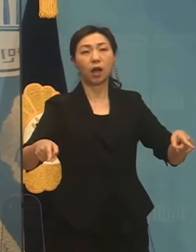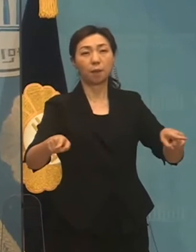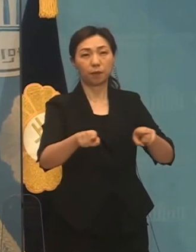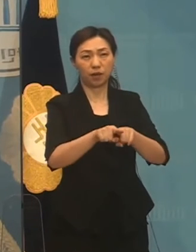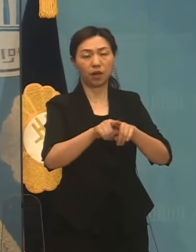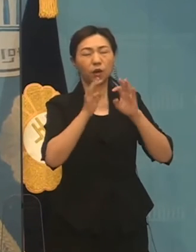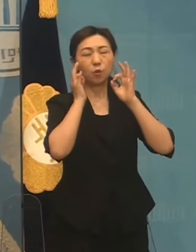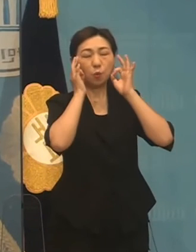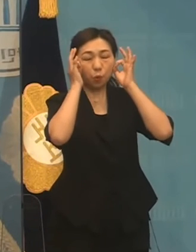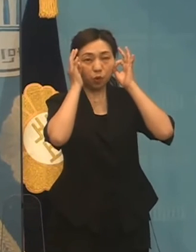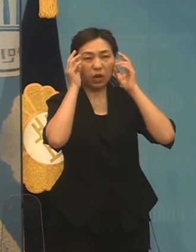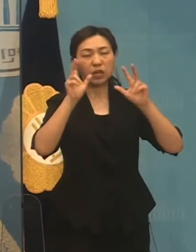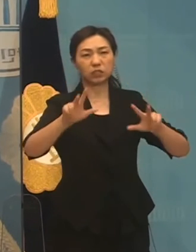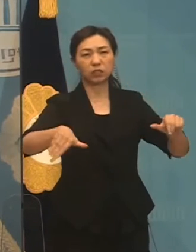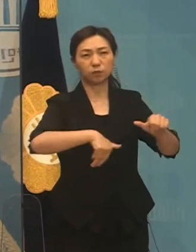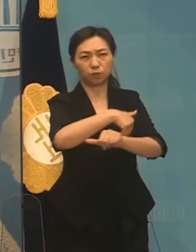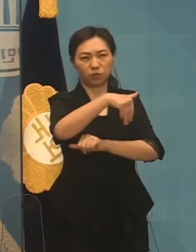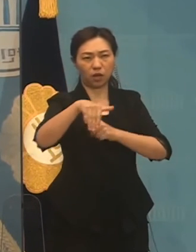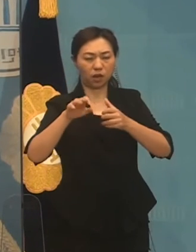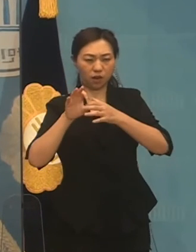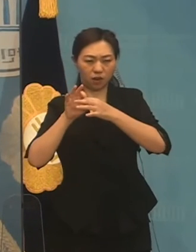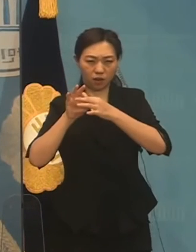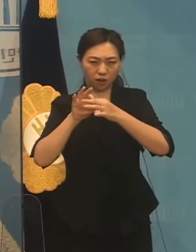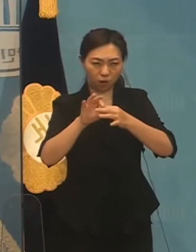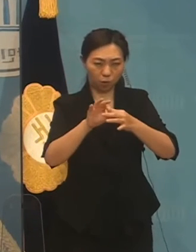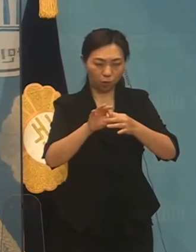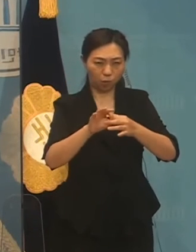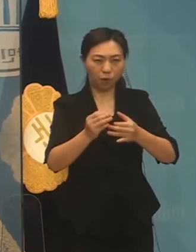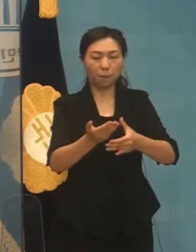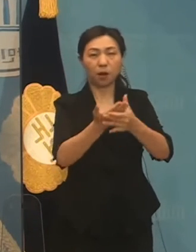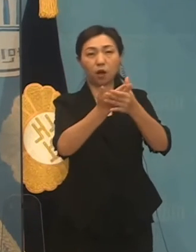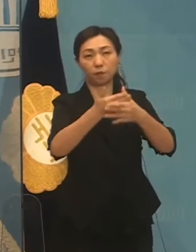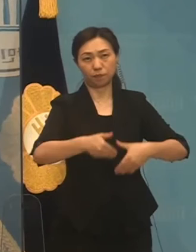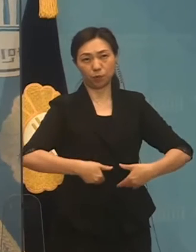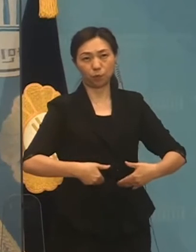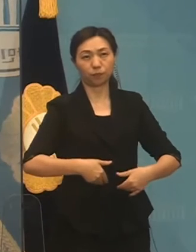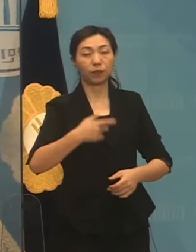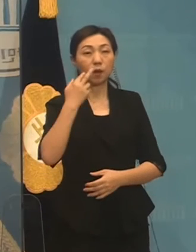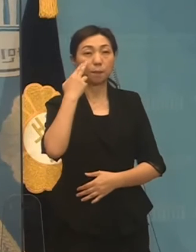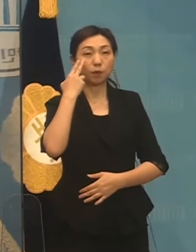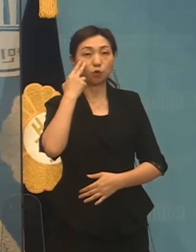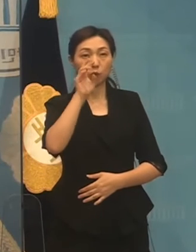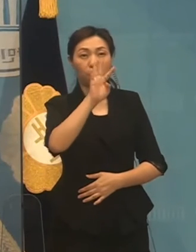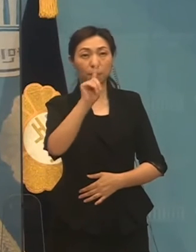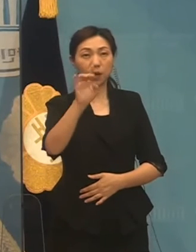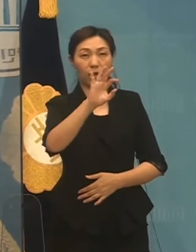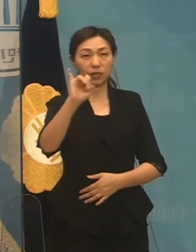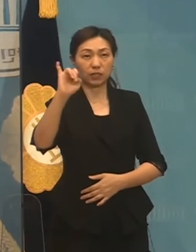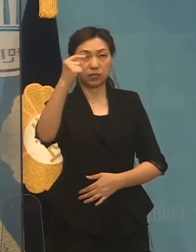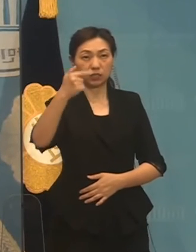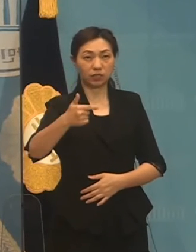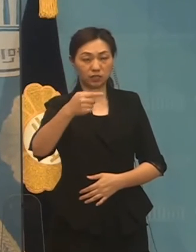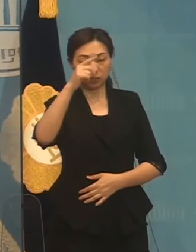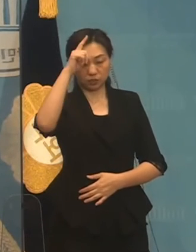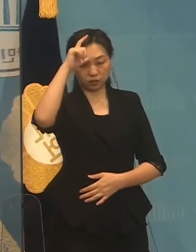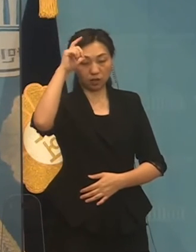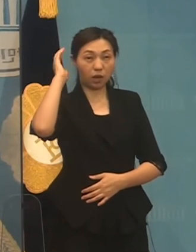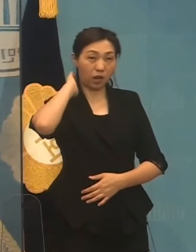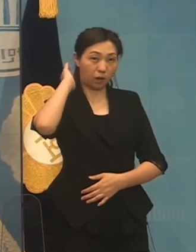모멘텀을 이어가야 합니다. 미국 바이든 행정부는 조건 없는 대화를 희망한다는